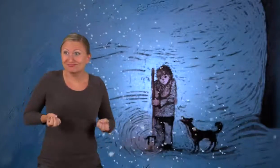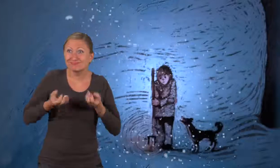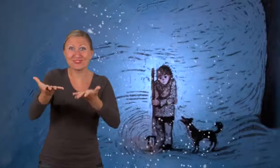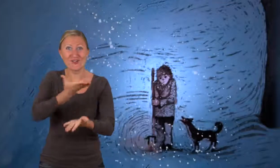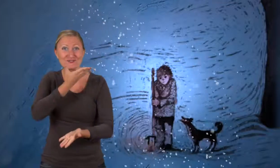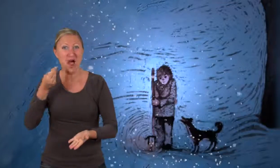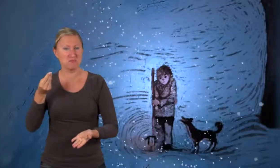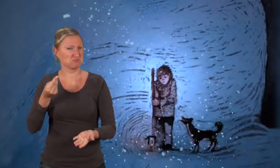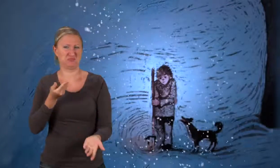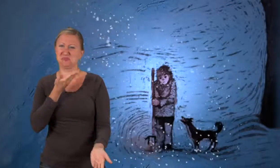nicht.